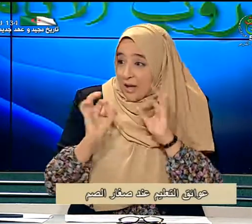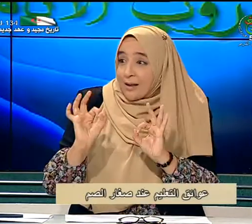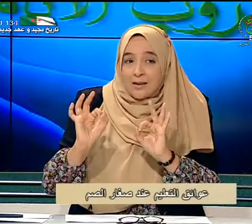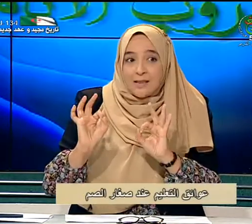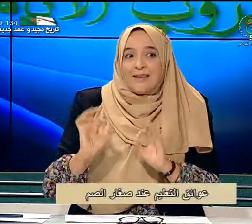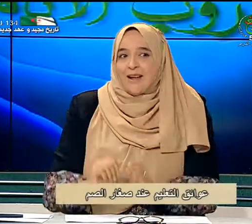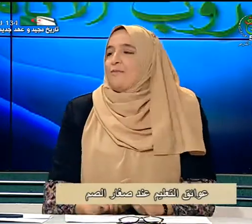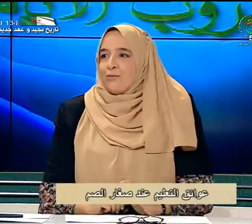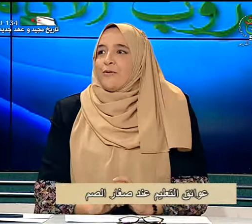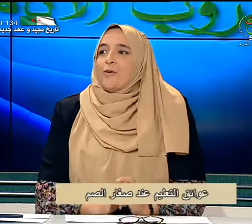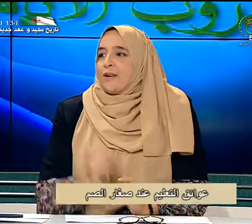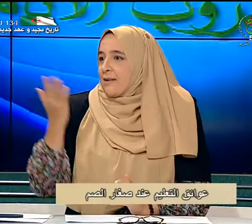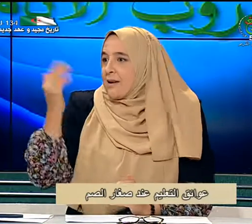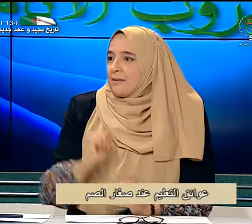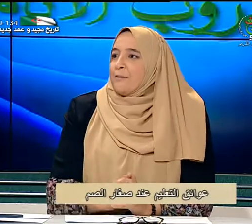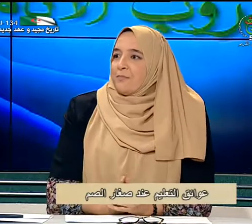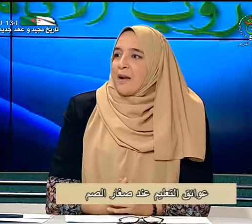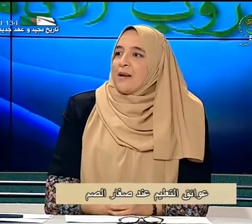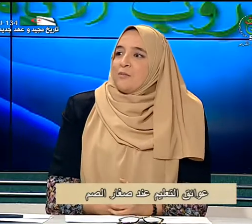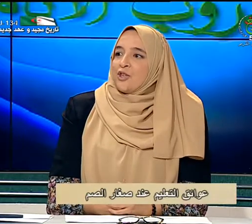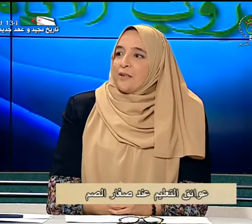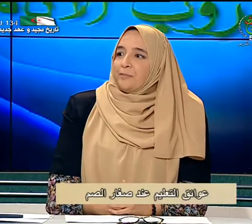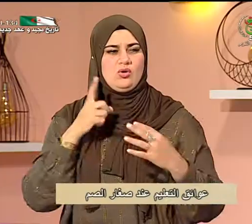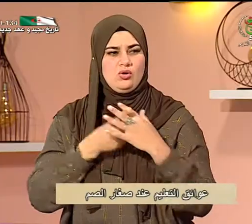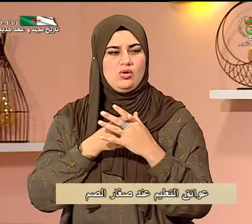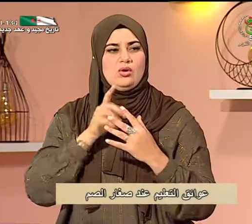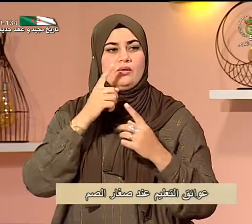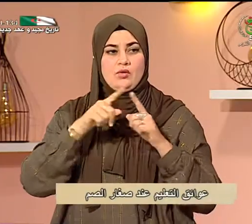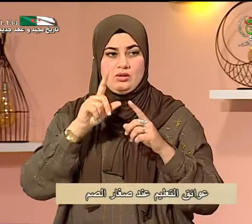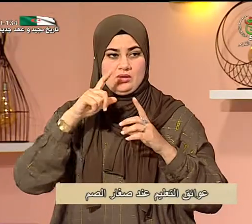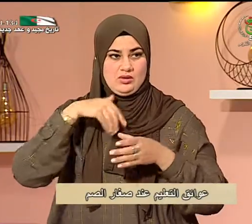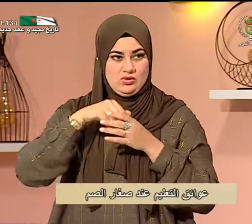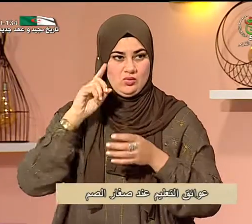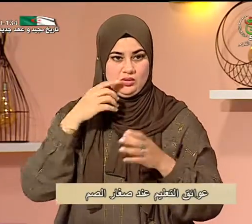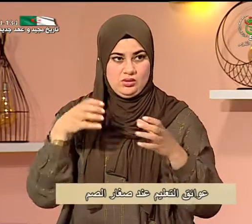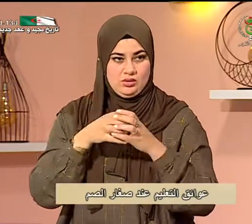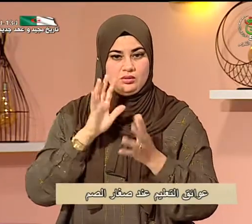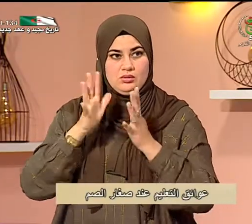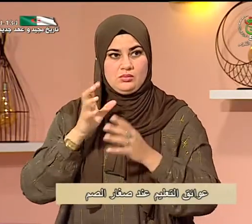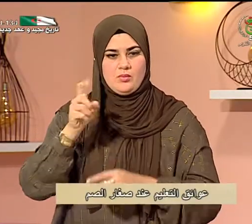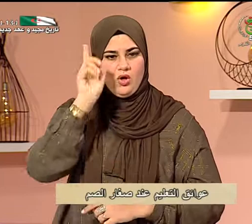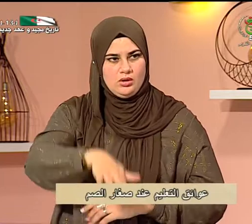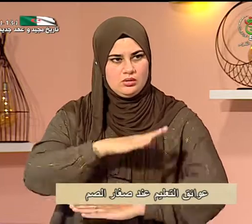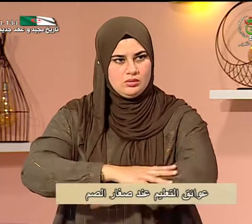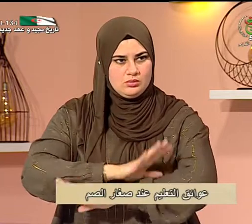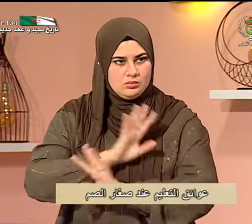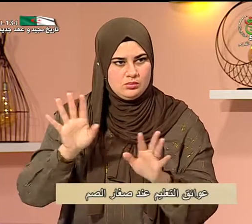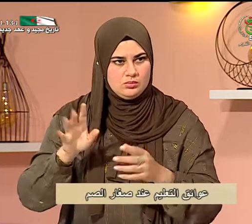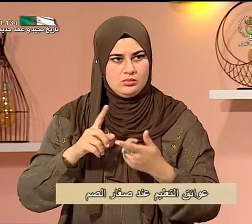نعم توافقون أن يرأي نعم هذا مشكل في القسم المدمج فالطفل يكون مع الأطفال الآخرين لكن